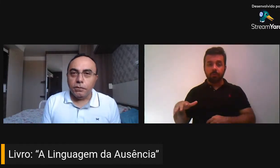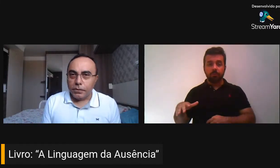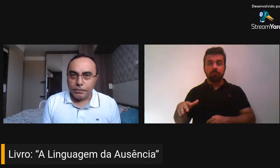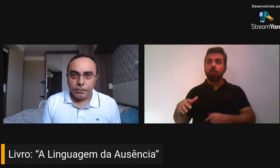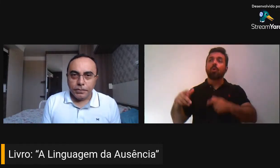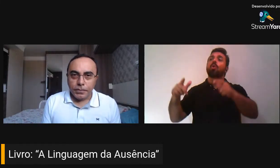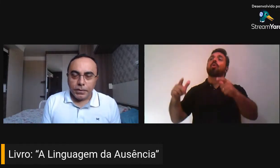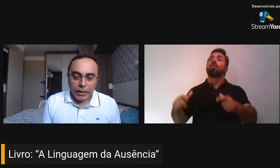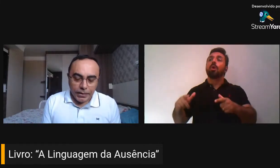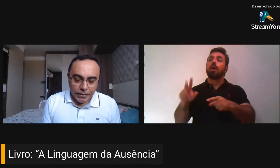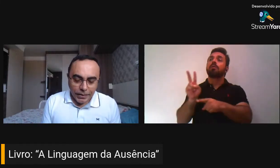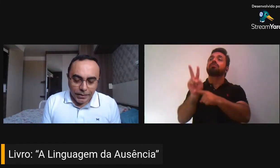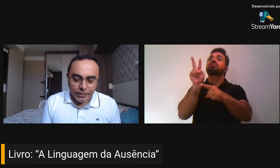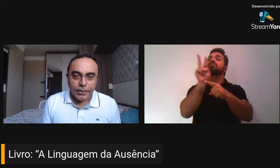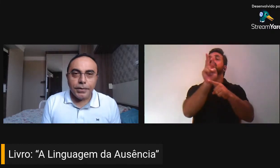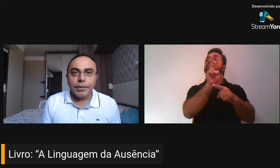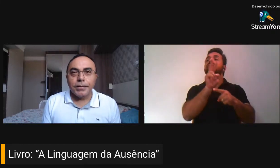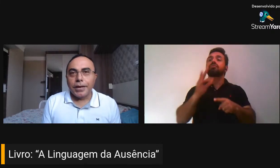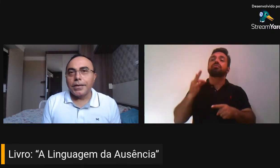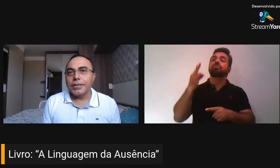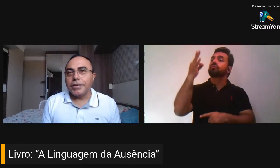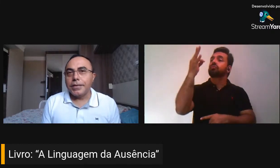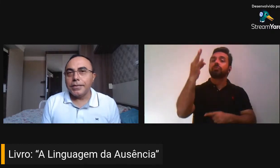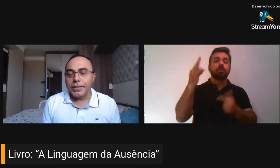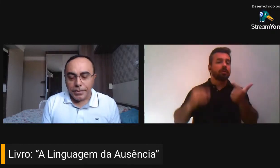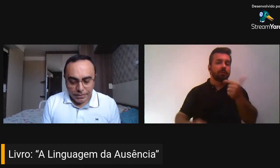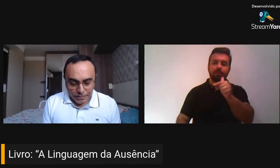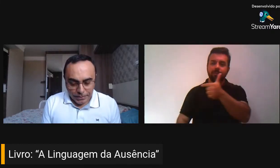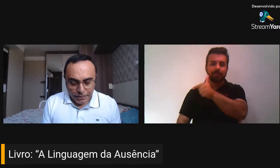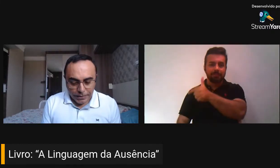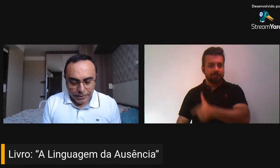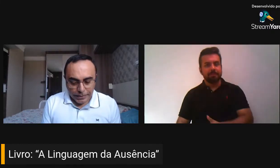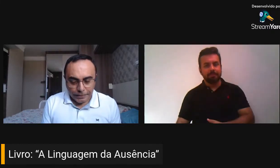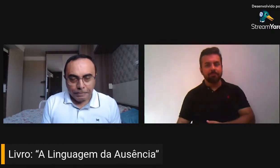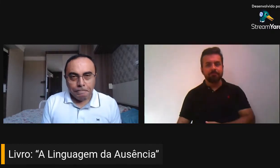perspectiva, daí a ideia que traz aqui esse